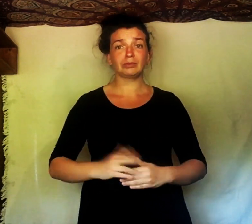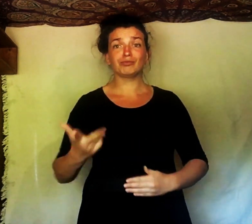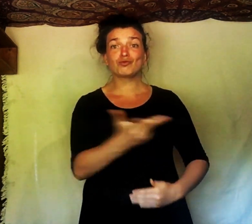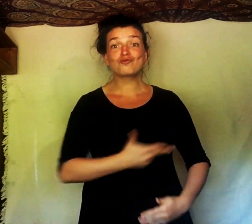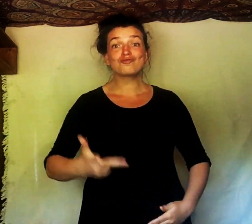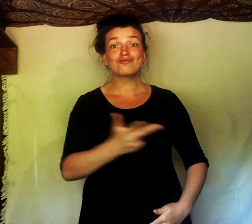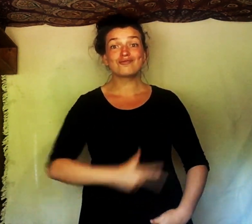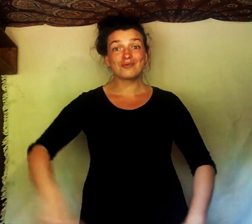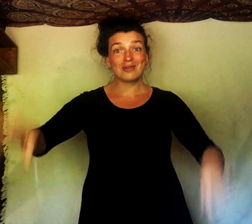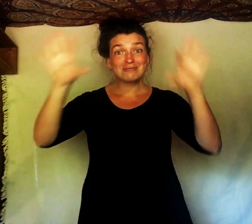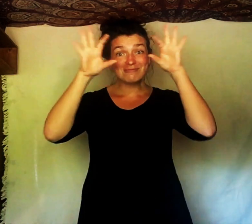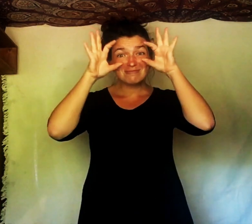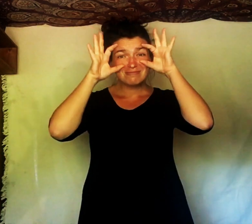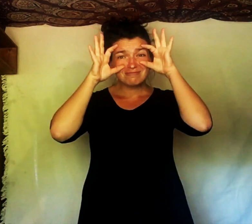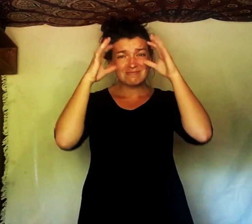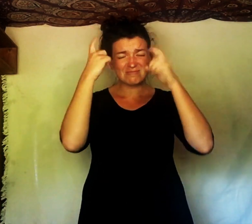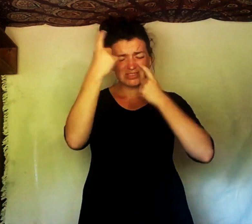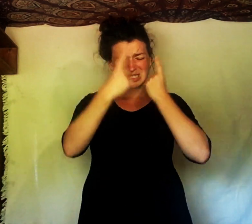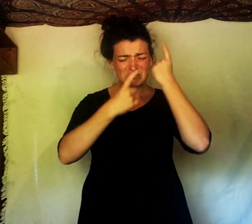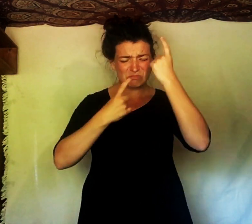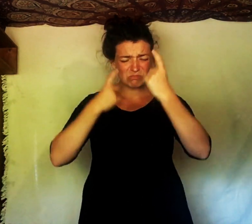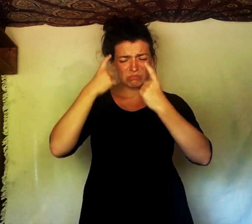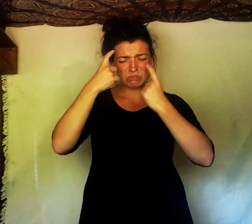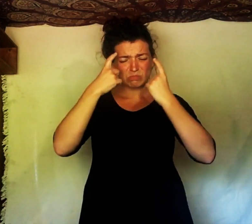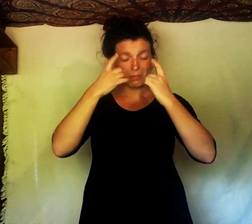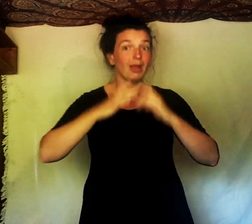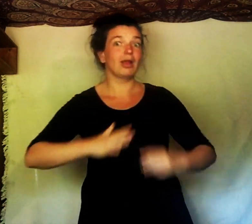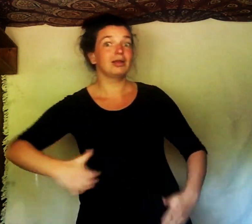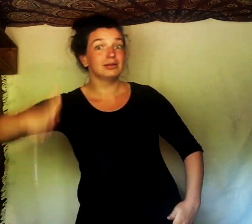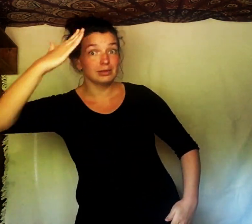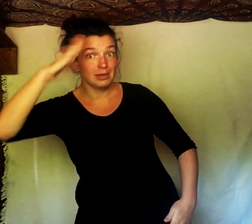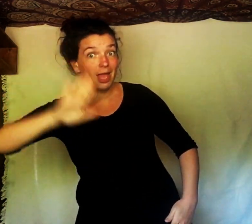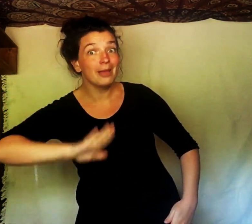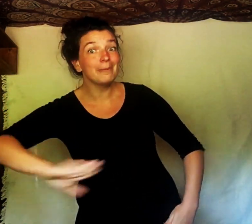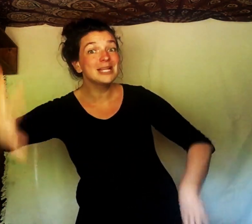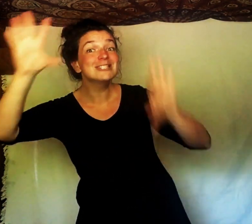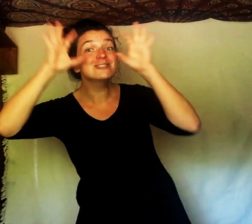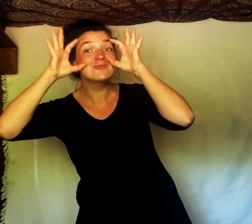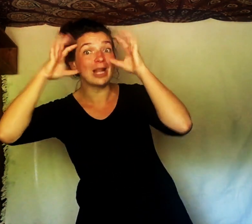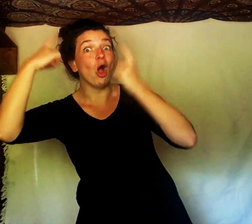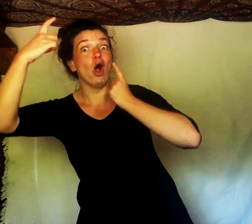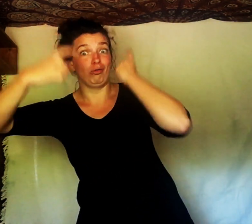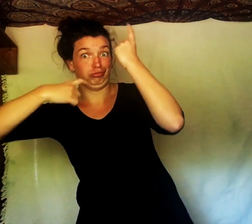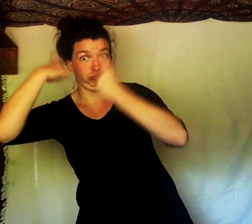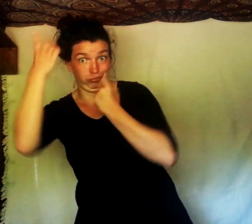Les bébés chouettes se mirent à réfléchir. Toutes les chouettes réfléchissent beaucoup.